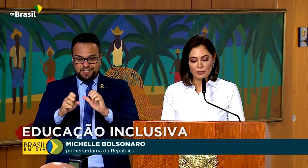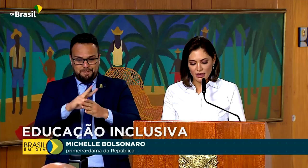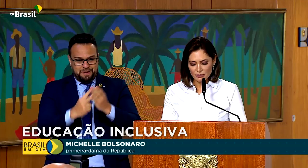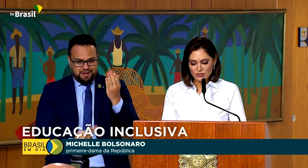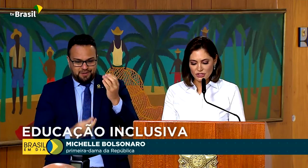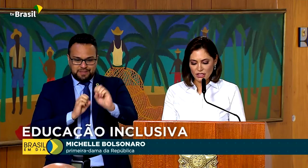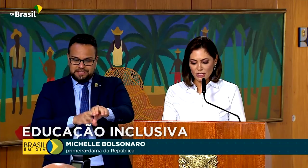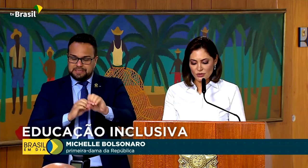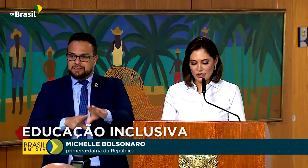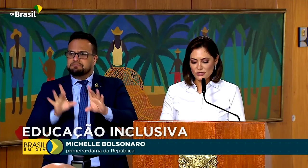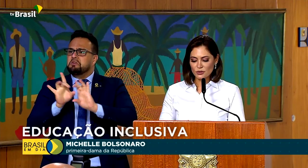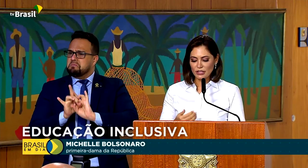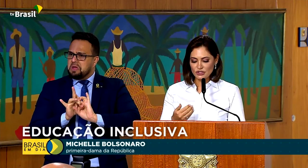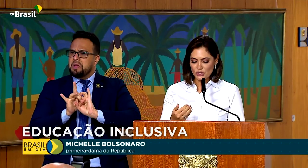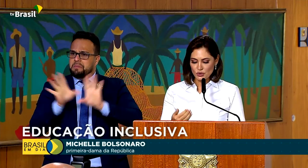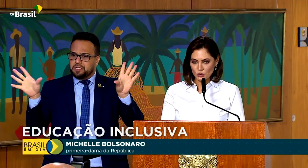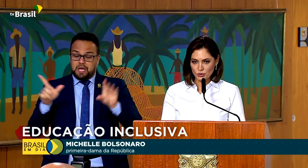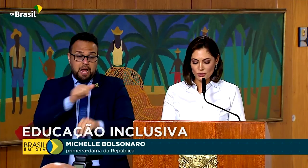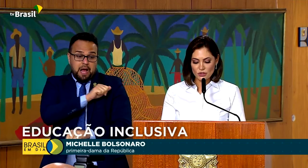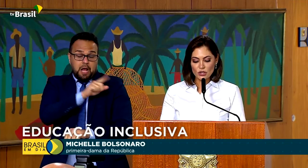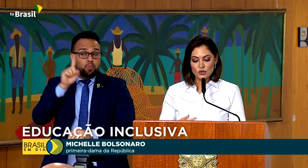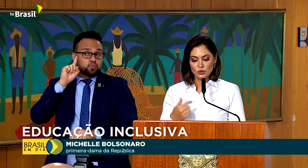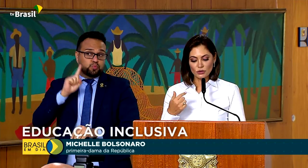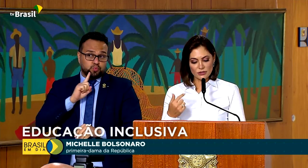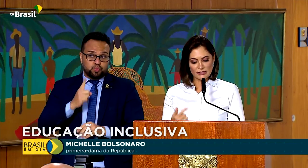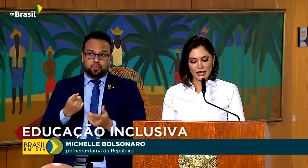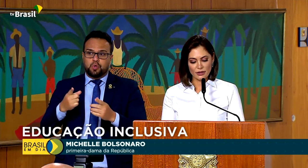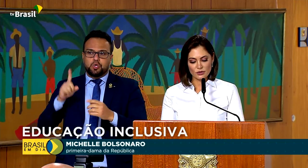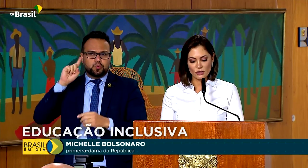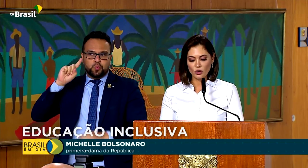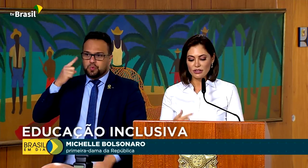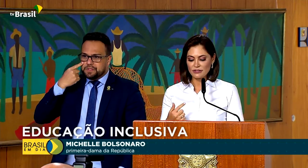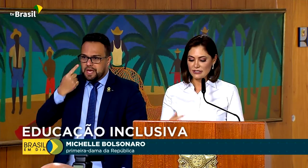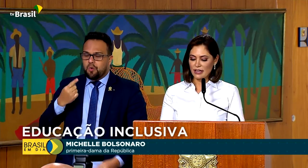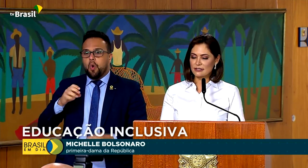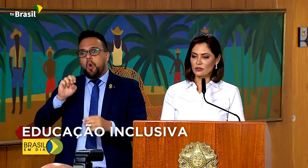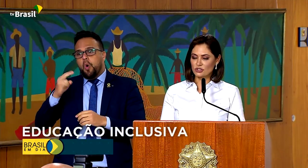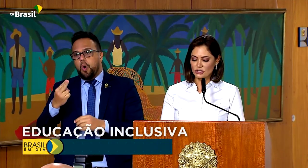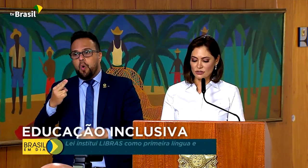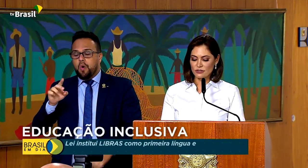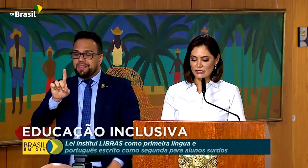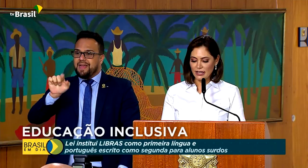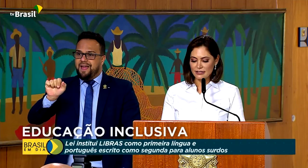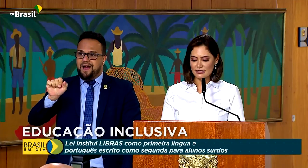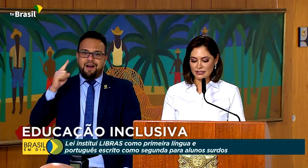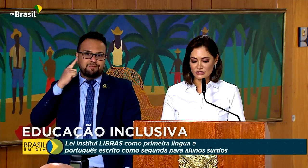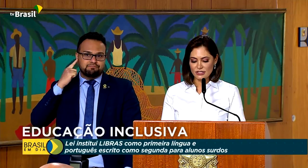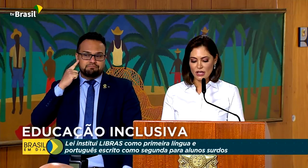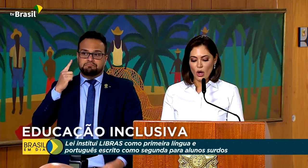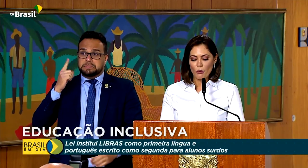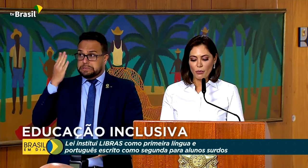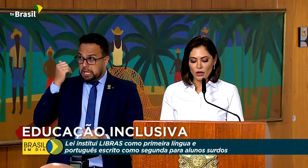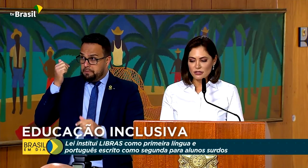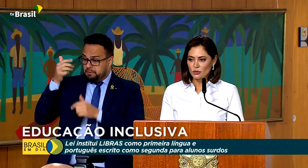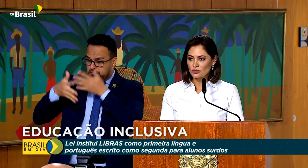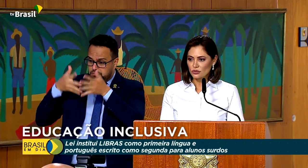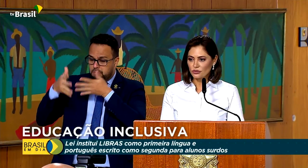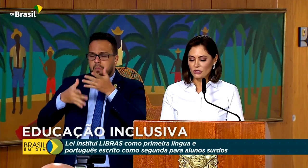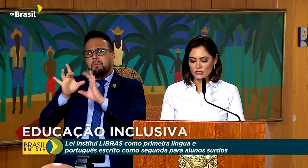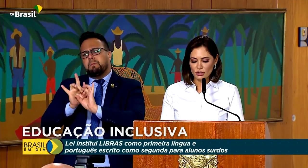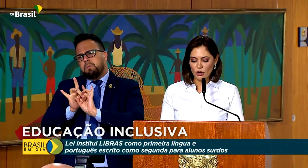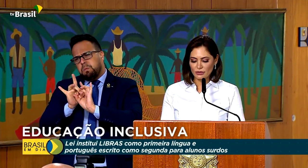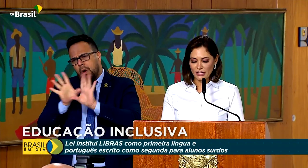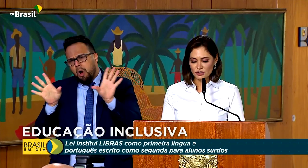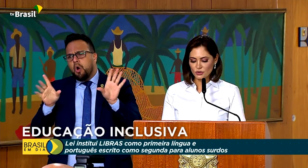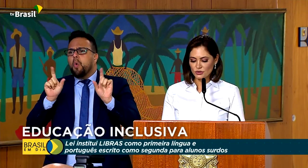vamos permitir que os estudantes surdos, surdos cegos ou deficientes auditivos sinalizantes possam